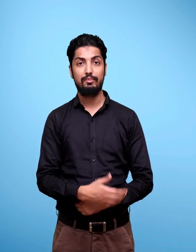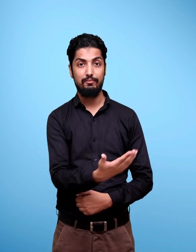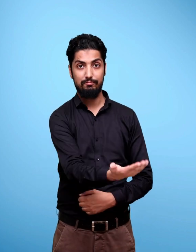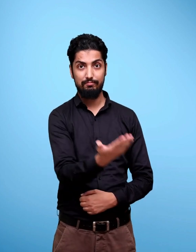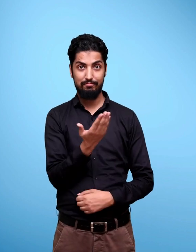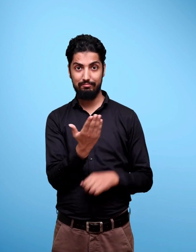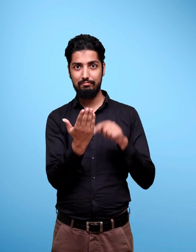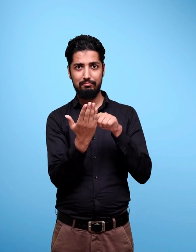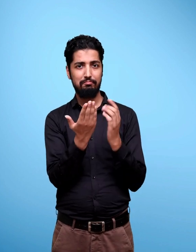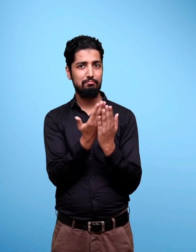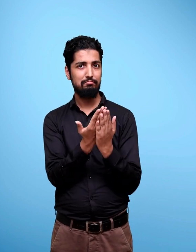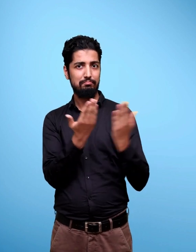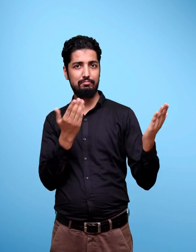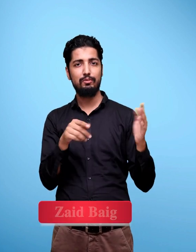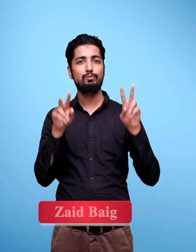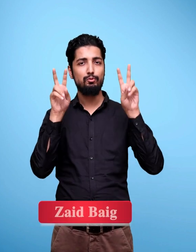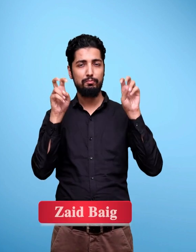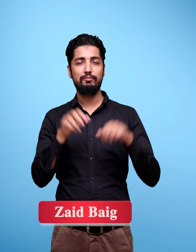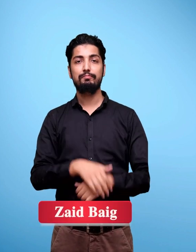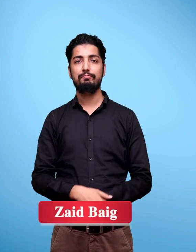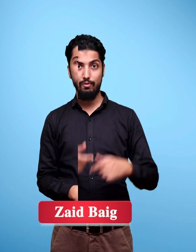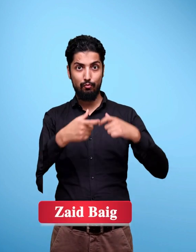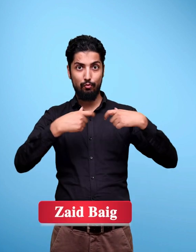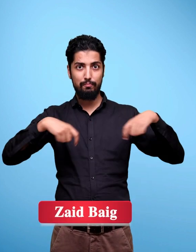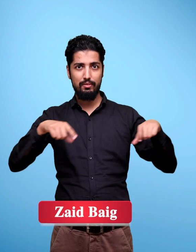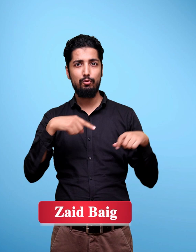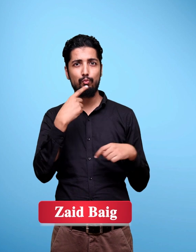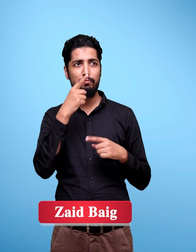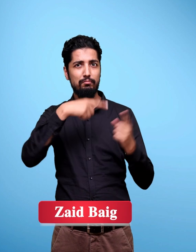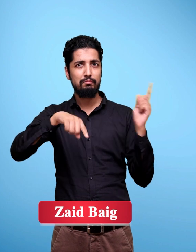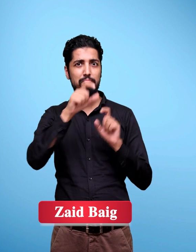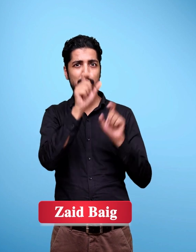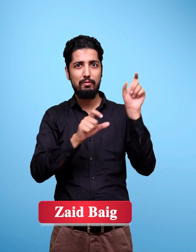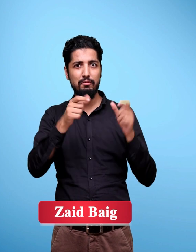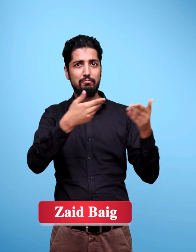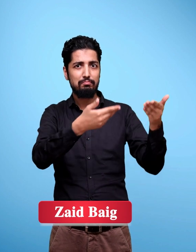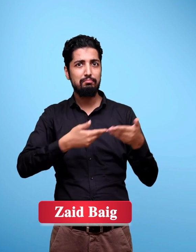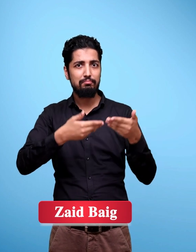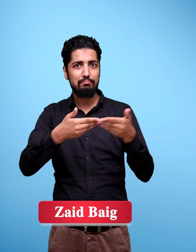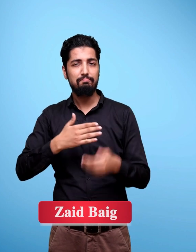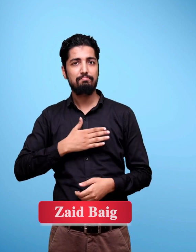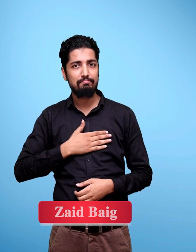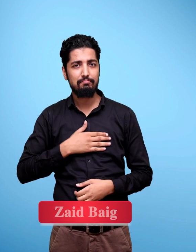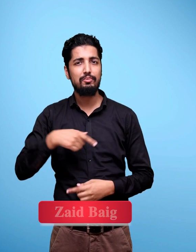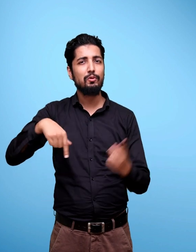Acknowledgements The Council Is Grateful To Bharat P